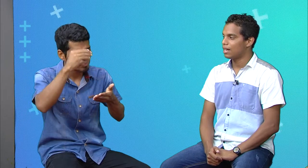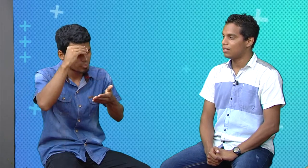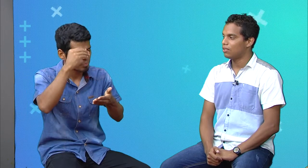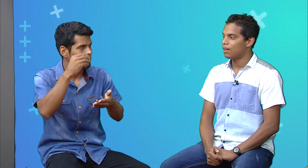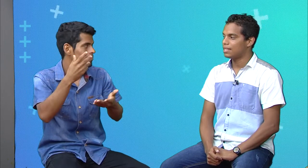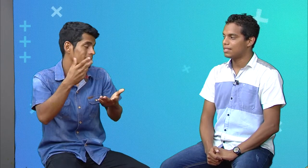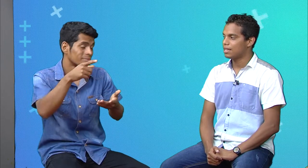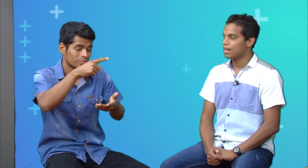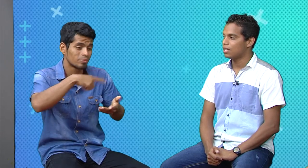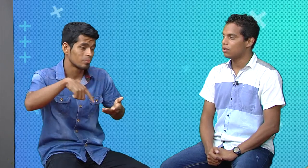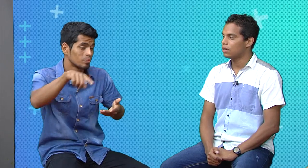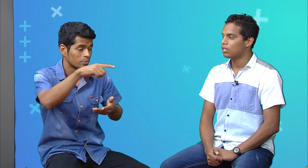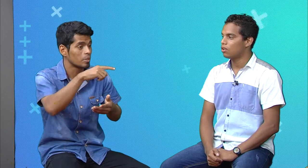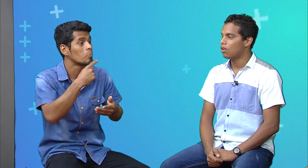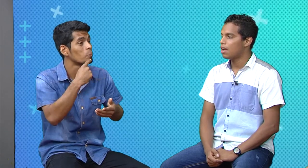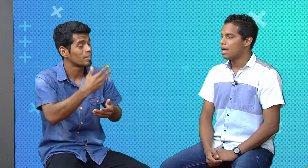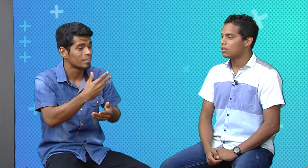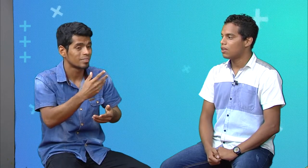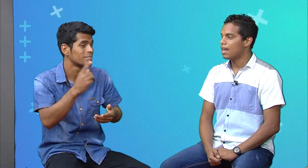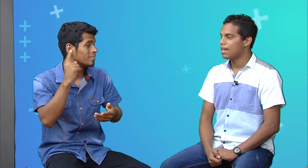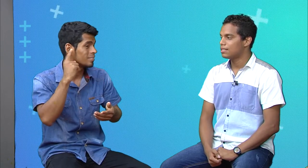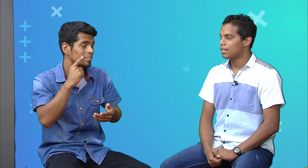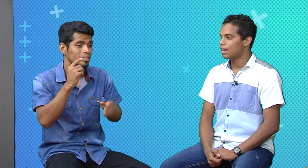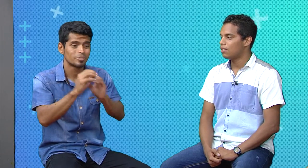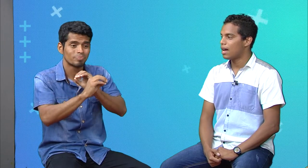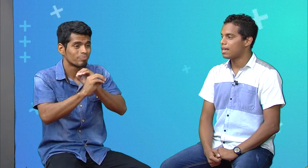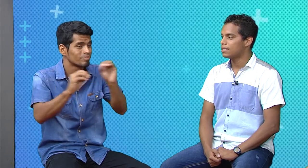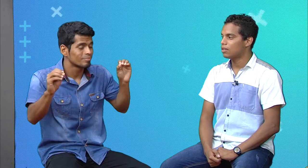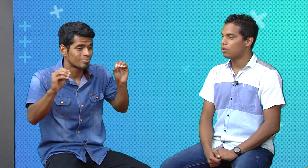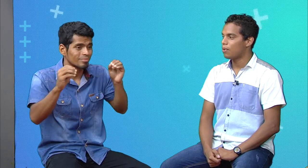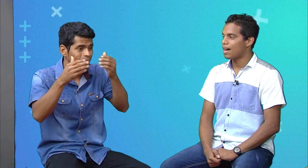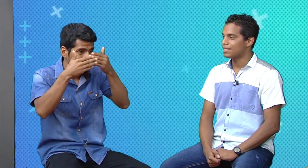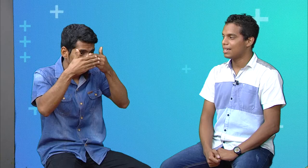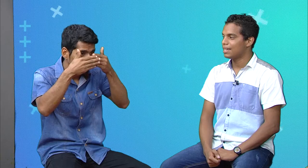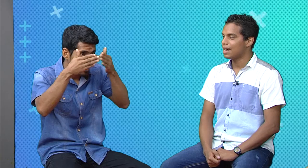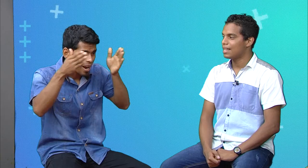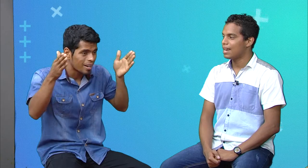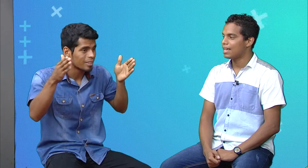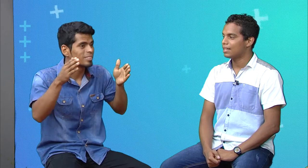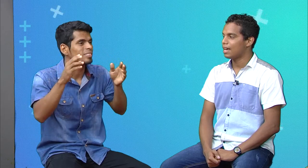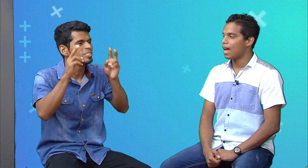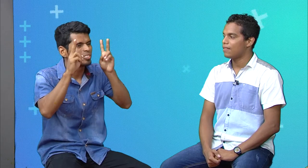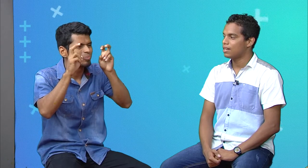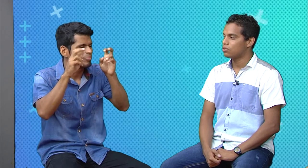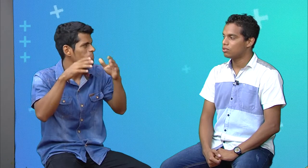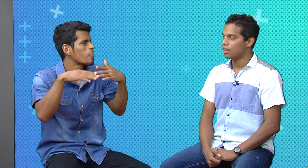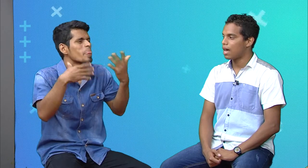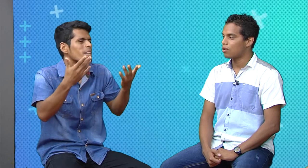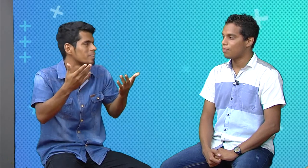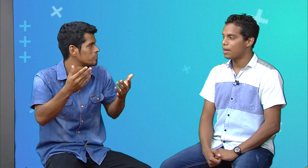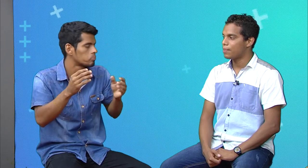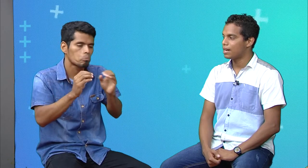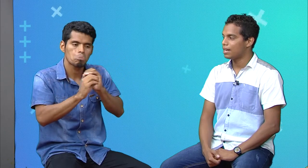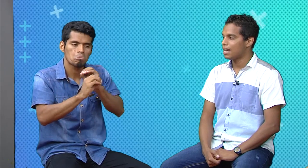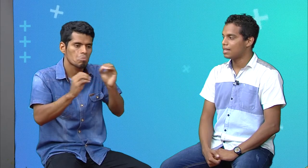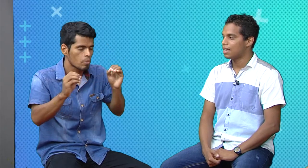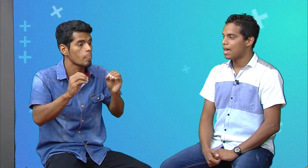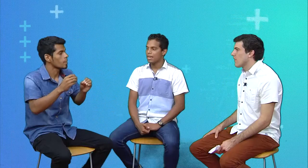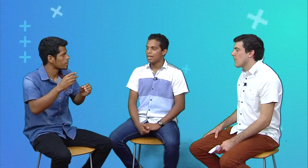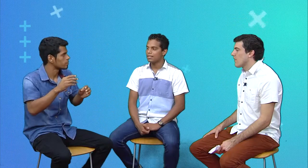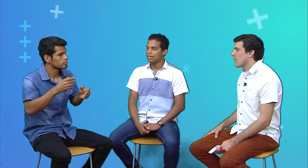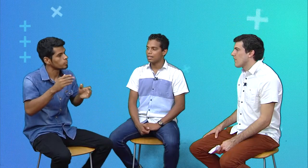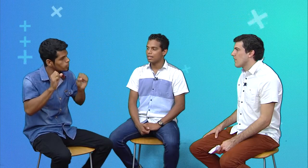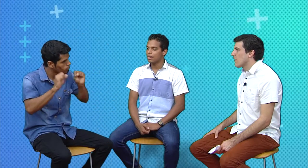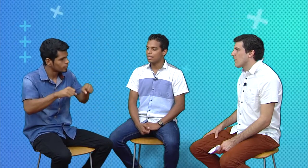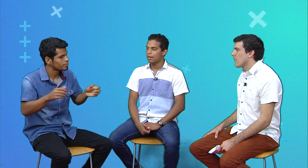pastoreando, enseñando y todo. Yo le he enseñado a ese grupo a seguir adelante, a romper barreras